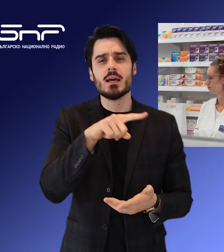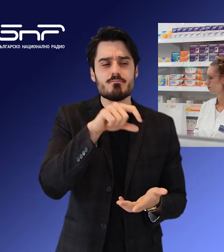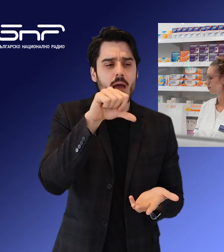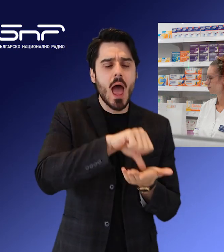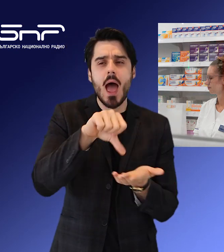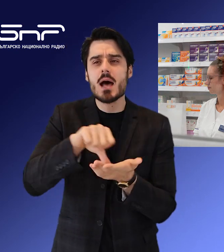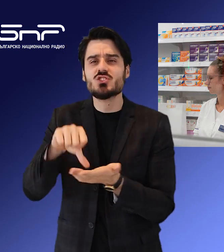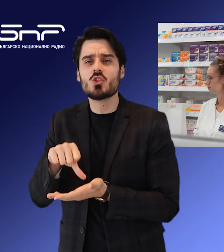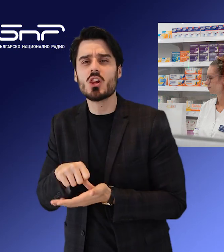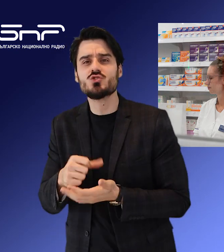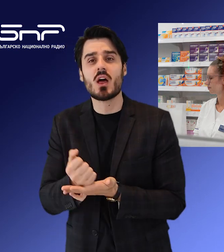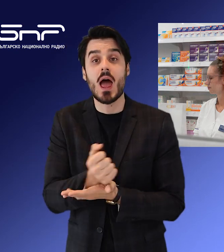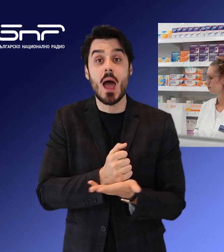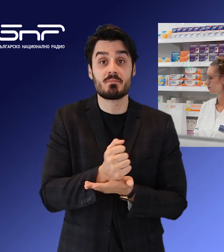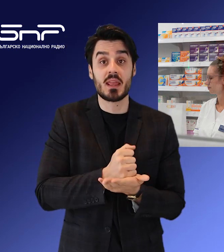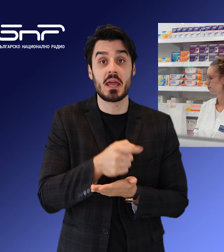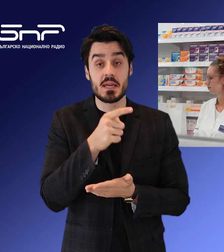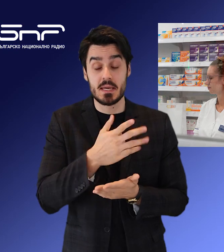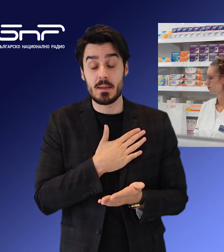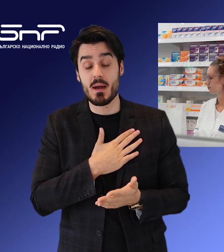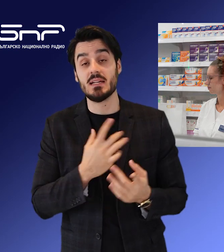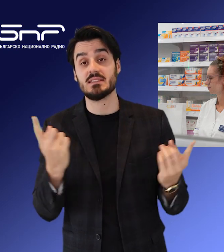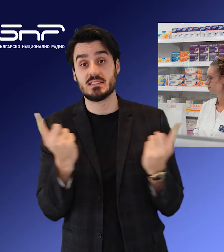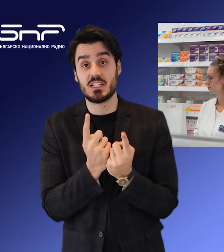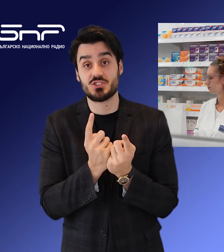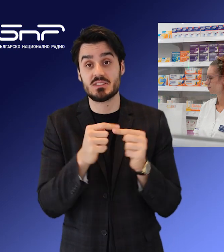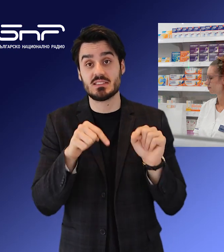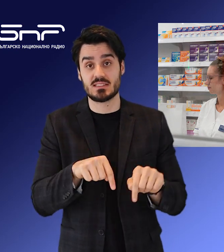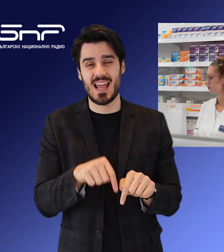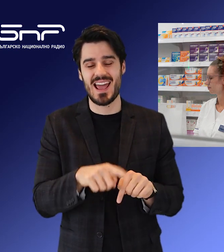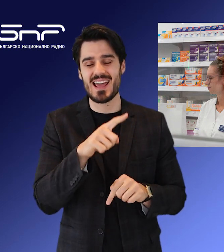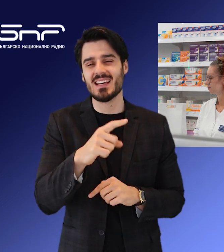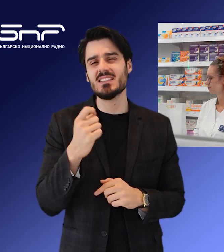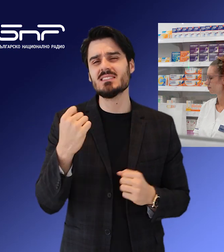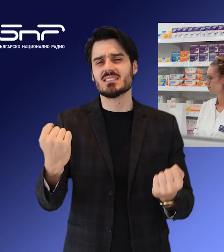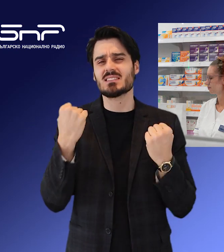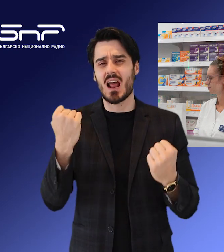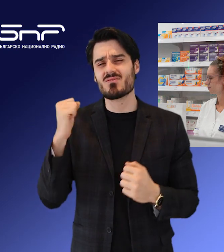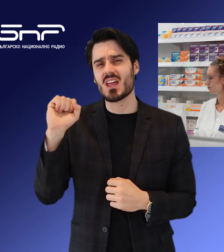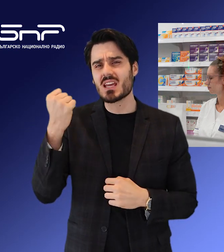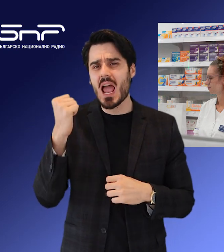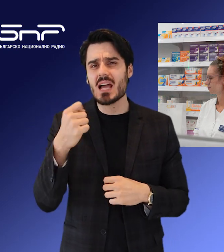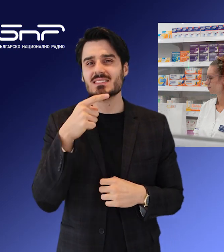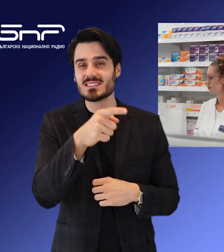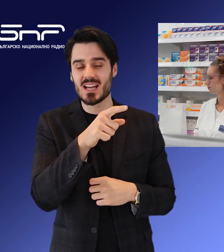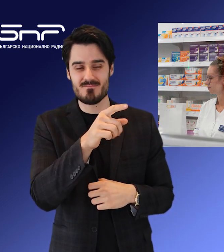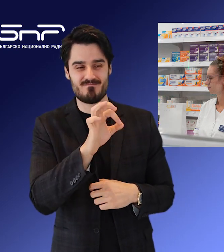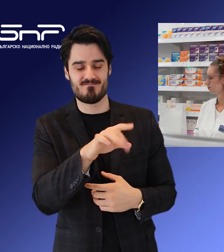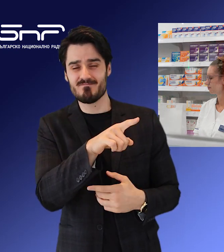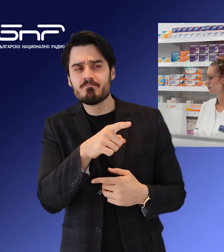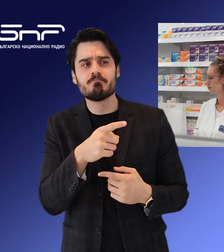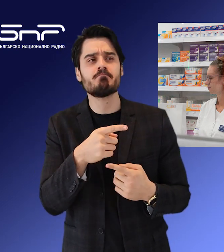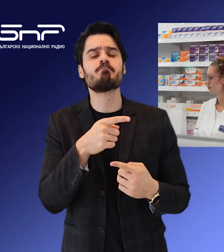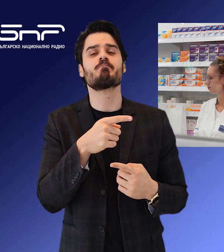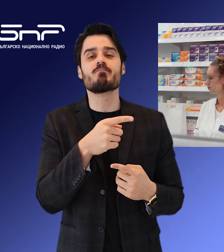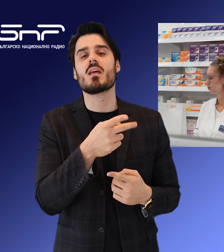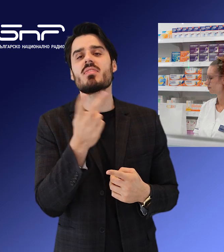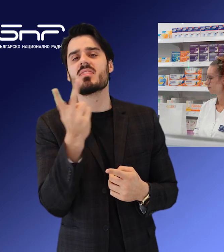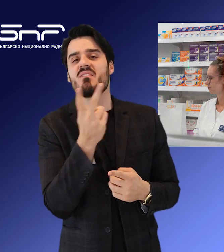столични аптеки. В този час се провежда среща между ръководството на Здравната каса и Българския фармацевтичен съюз, на която двете